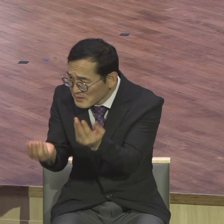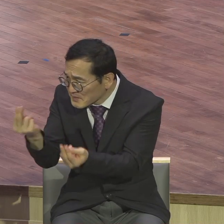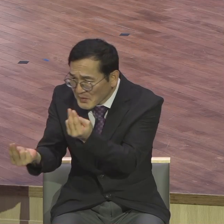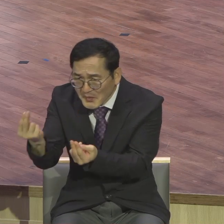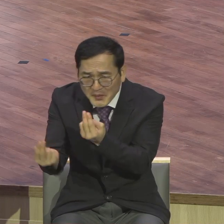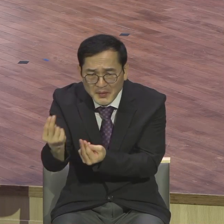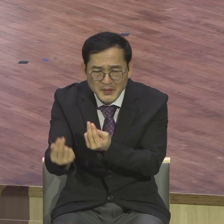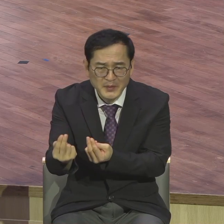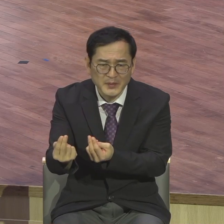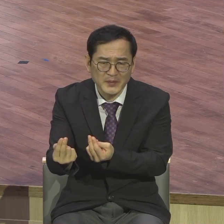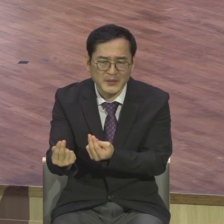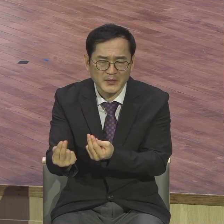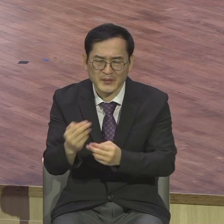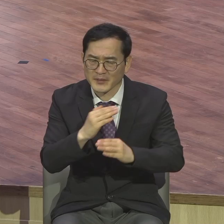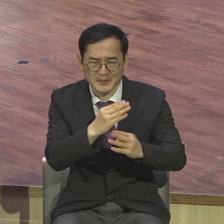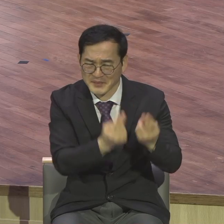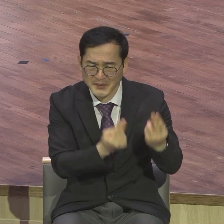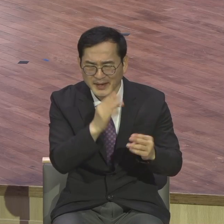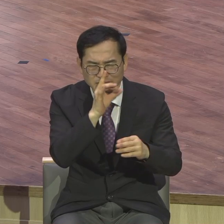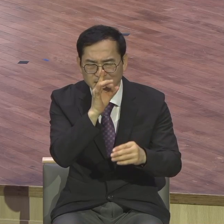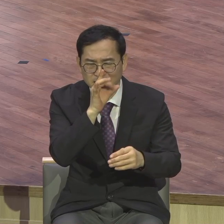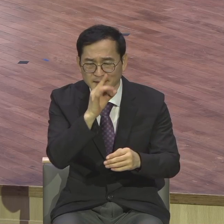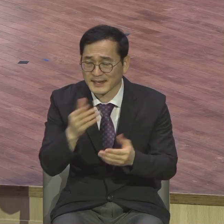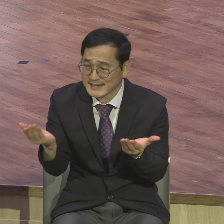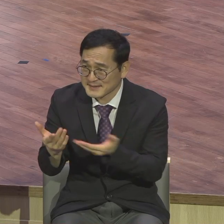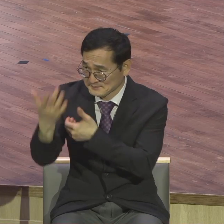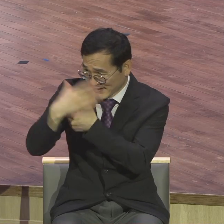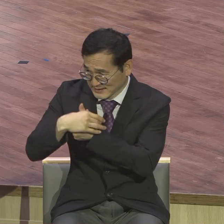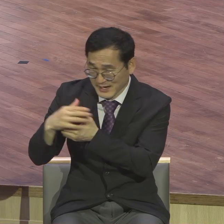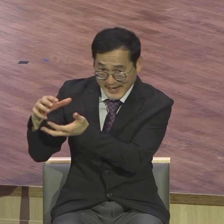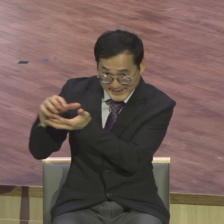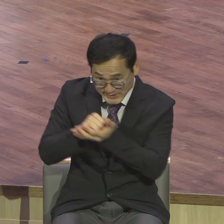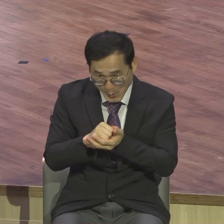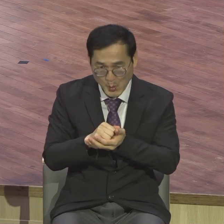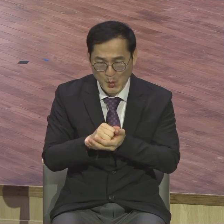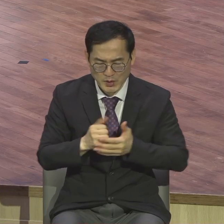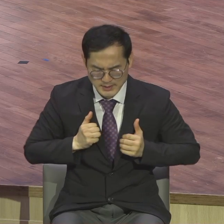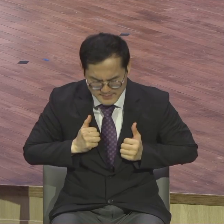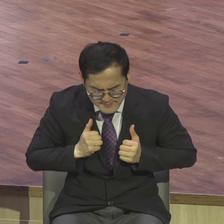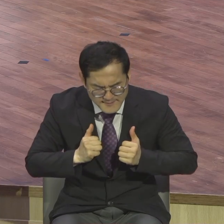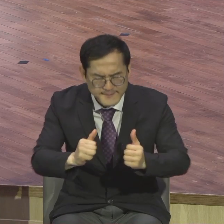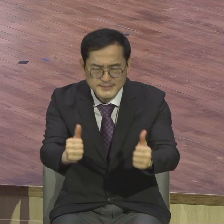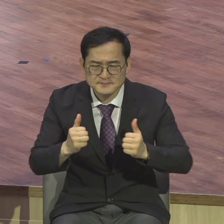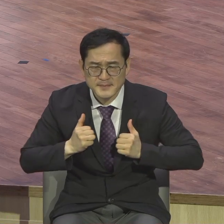내가 받은 직분을 가지고 정말 얼마나 믿음에 도전했느냐가 중요하다는 얘기예요.